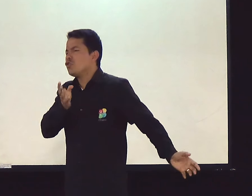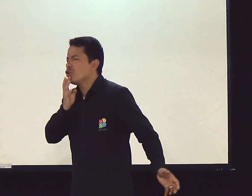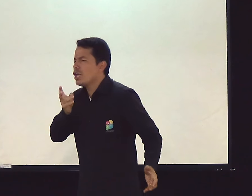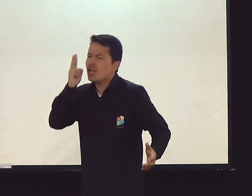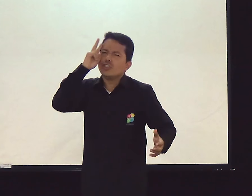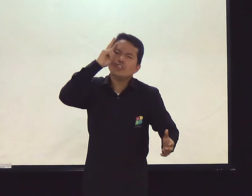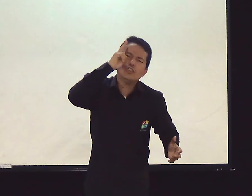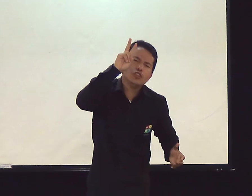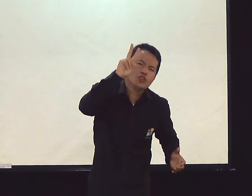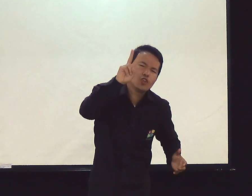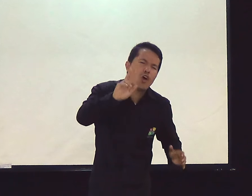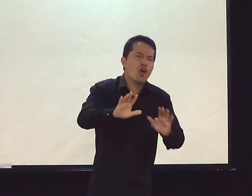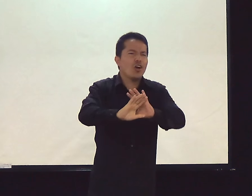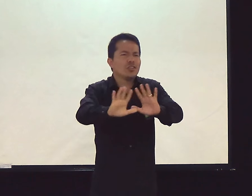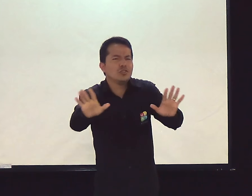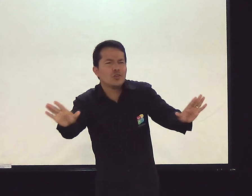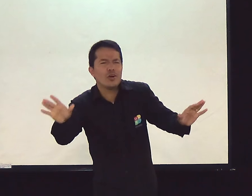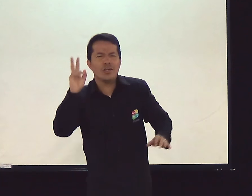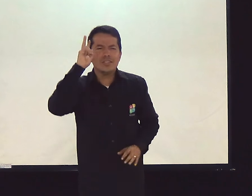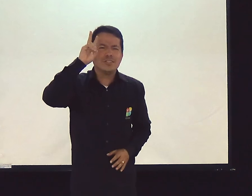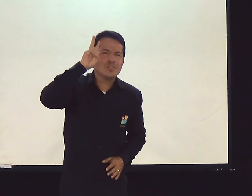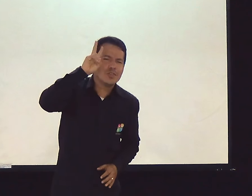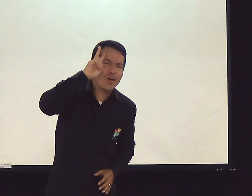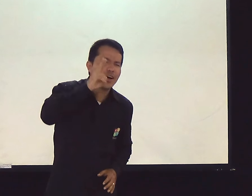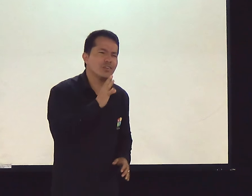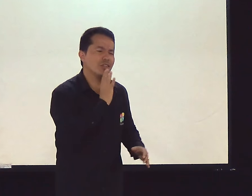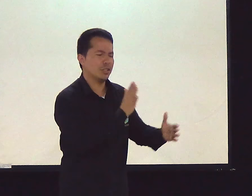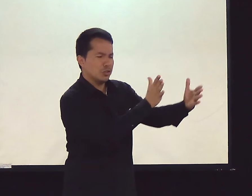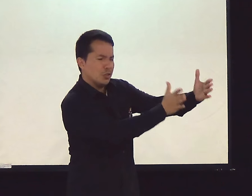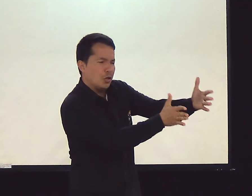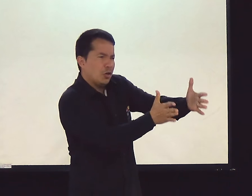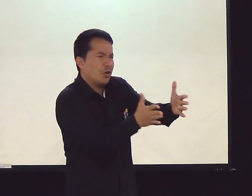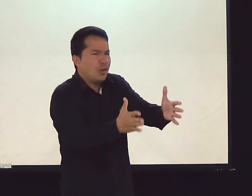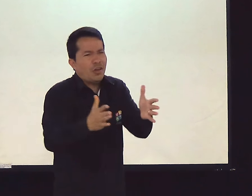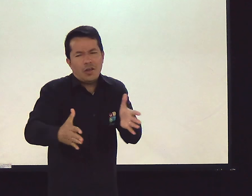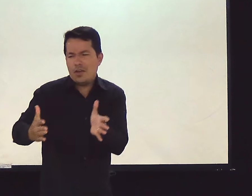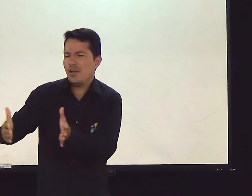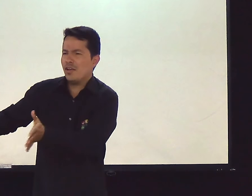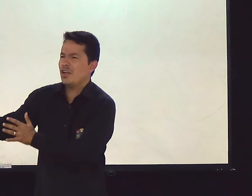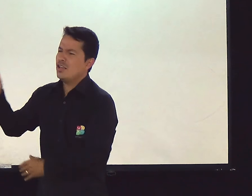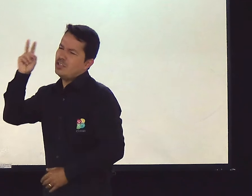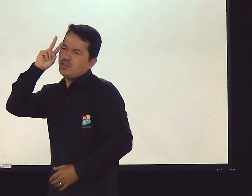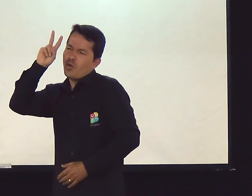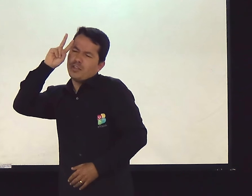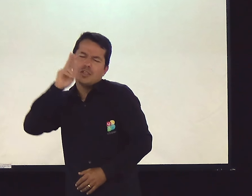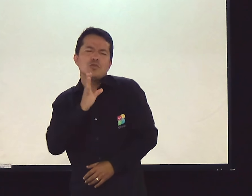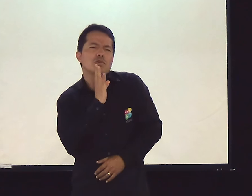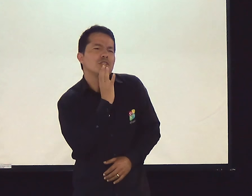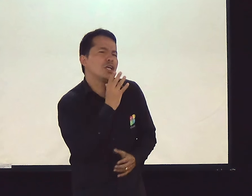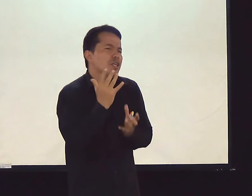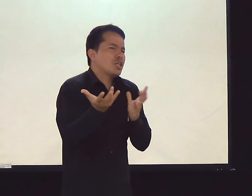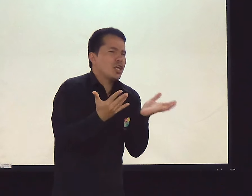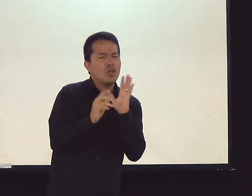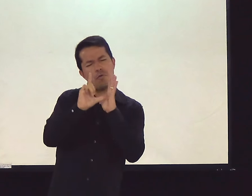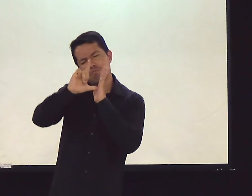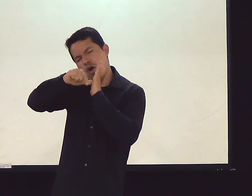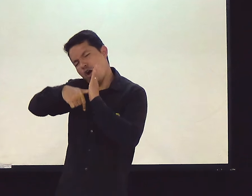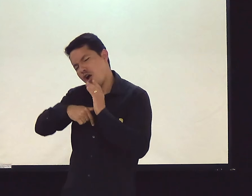Ah, não. Mas, ó. Eu conheço a história. Jesus falou. Eu leio a Bíblia.